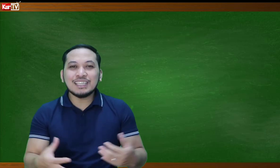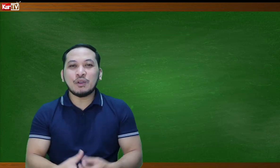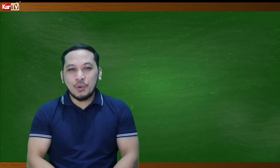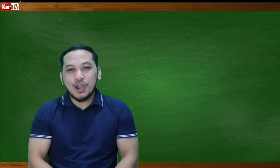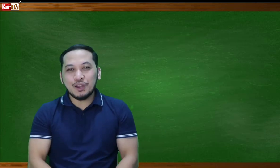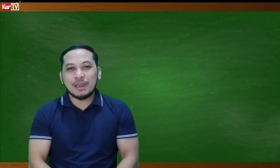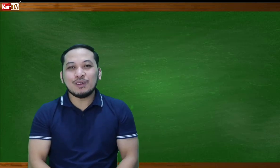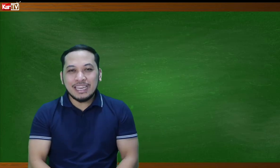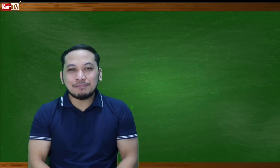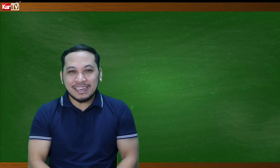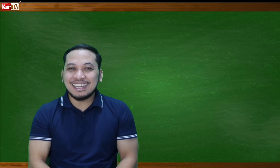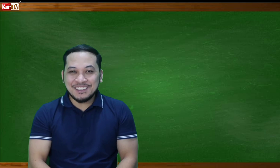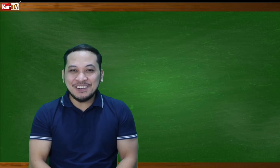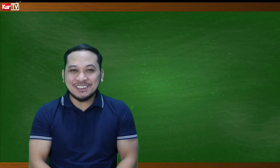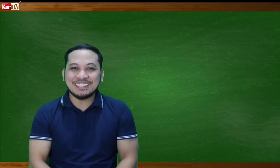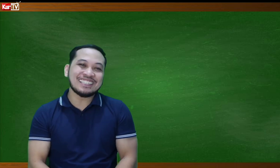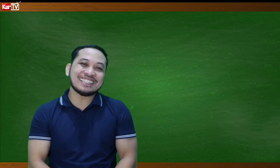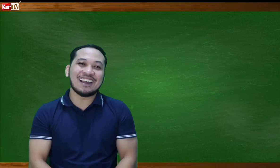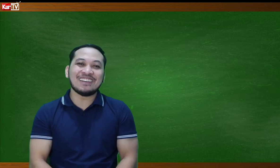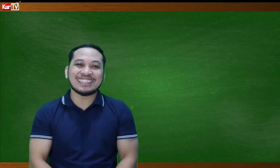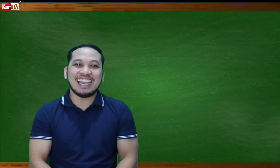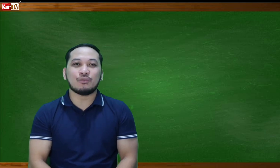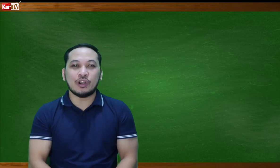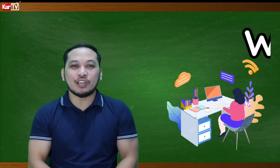kayo sa work, pero late pa rin kayo. So, this is how we sign work.